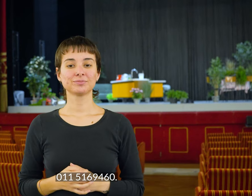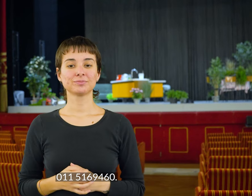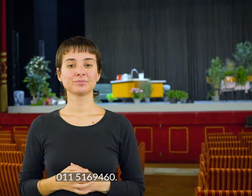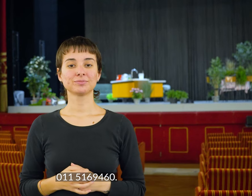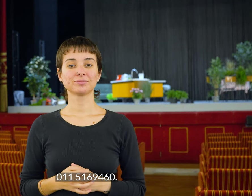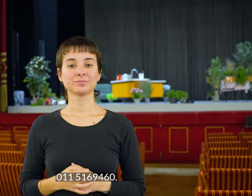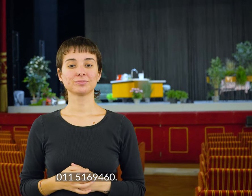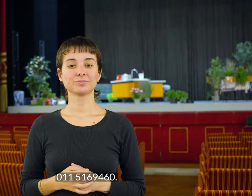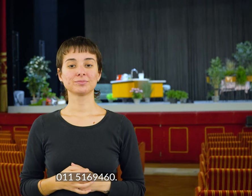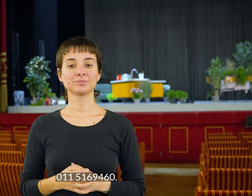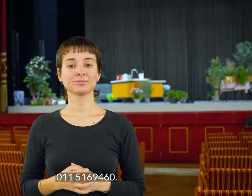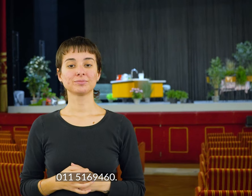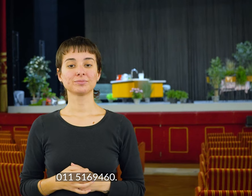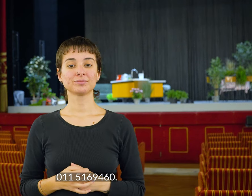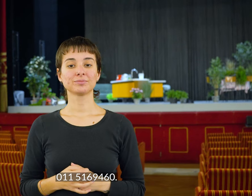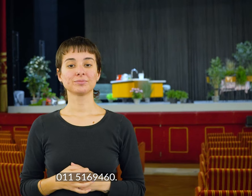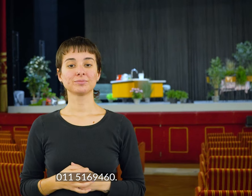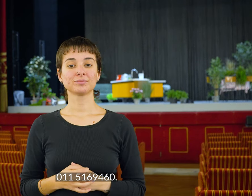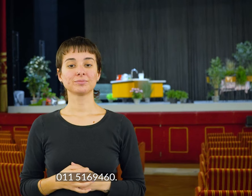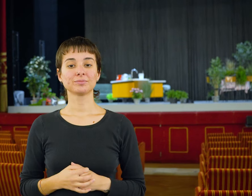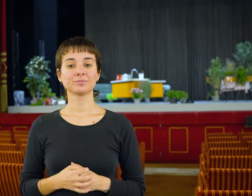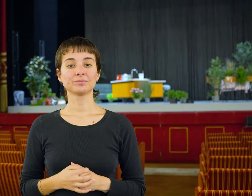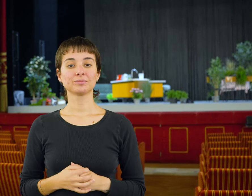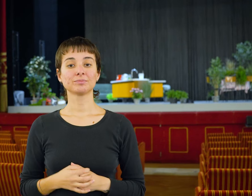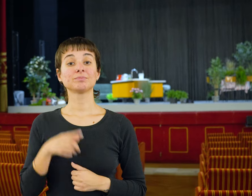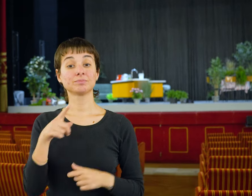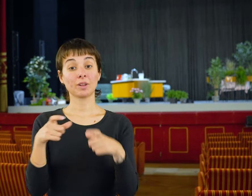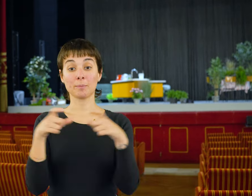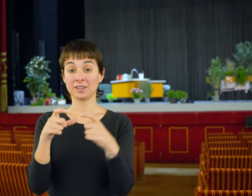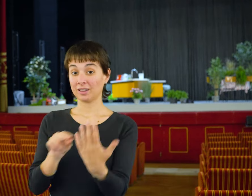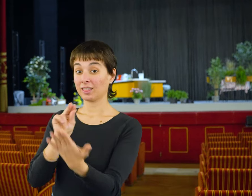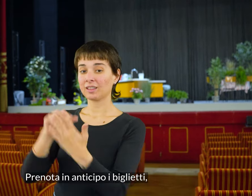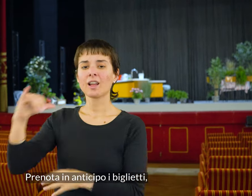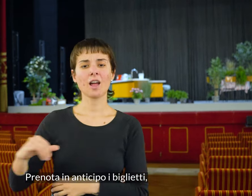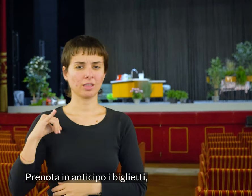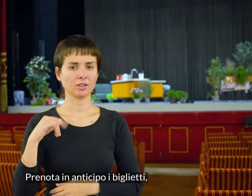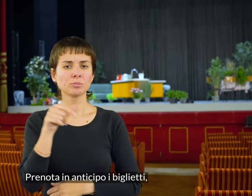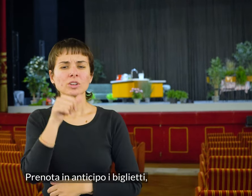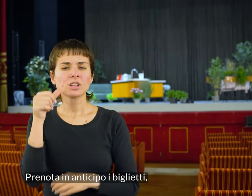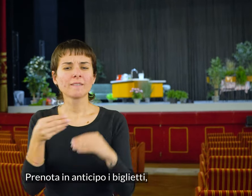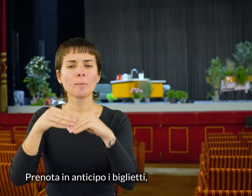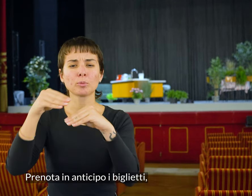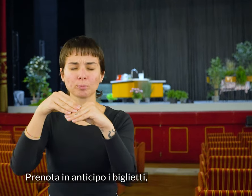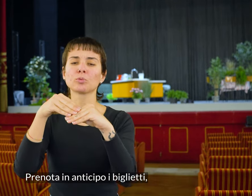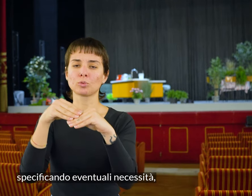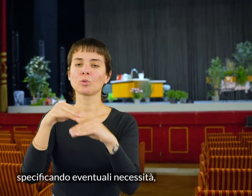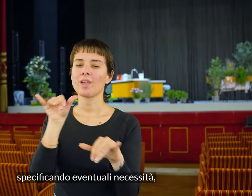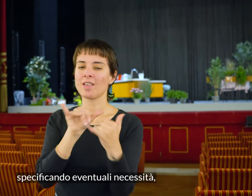-9460. Prenota in anticipo i biglietti, specificando